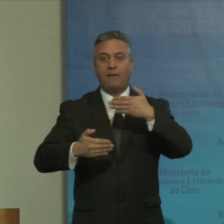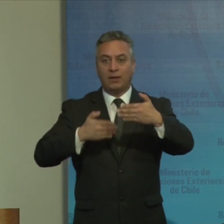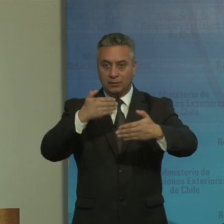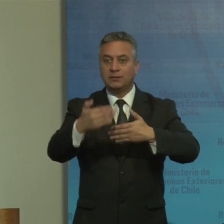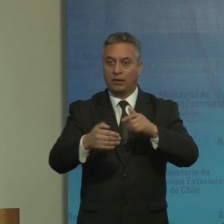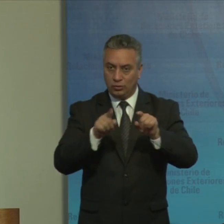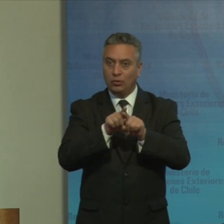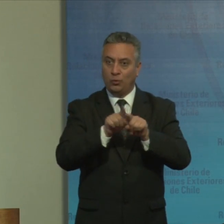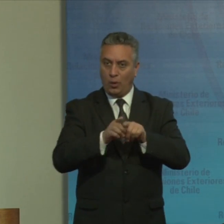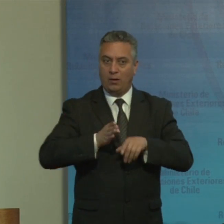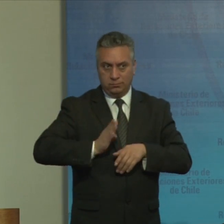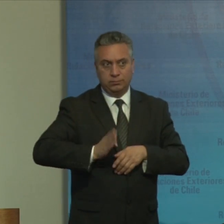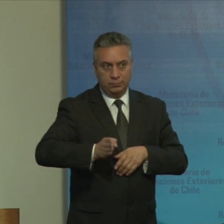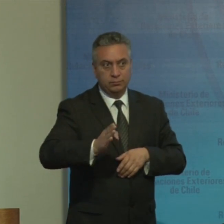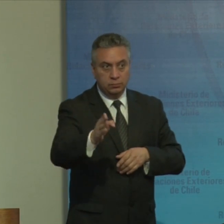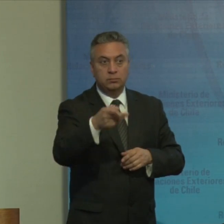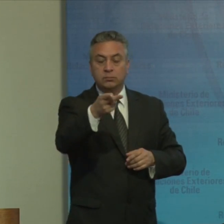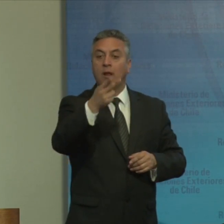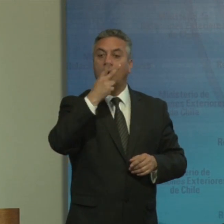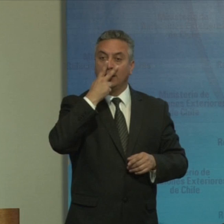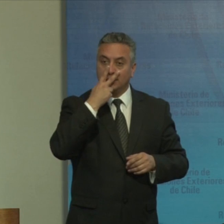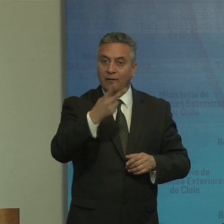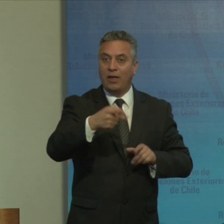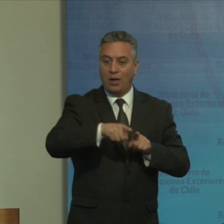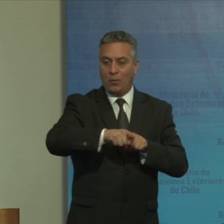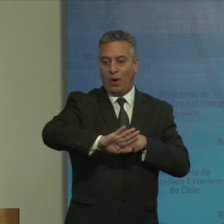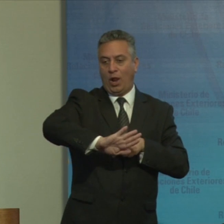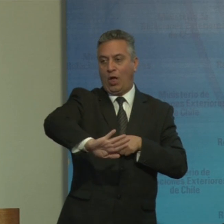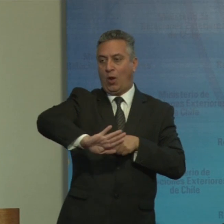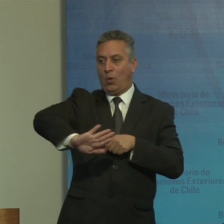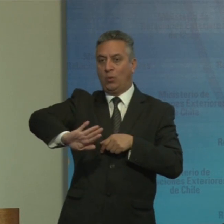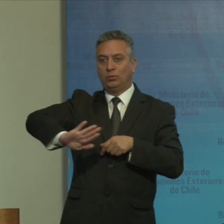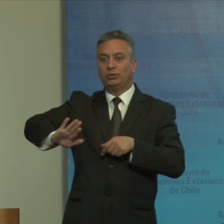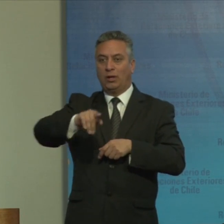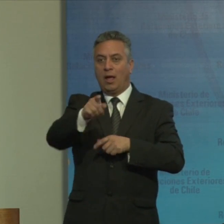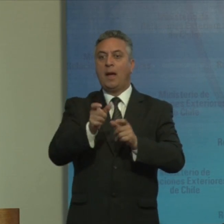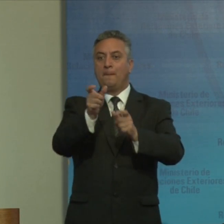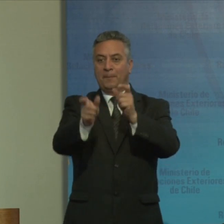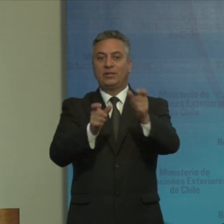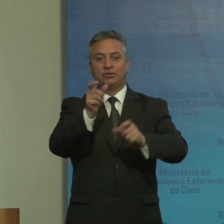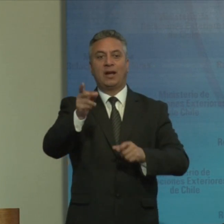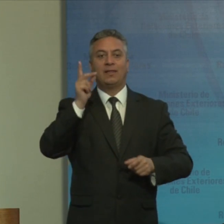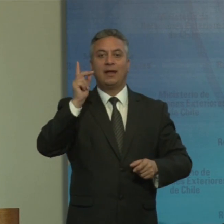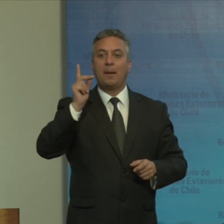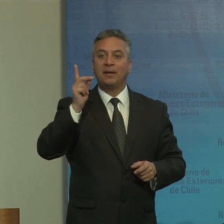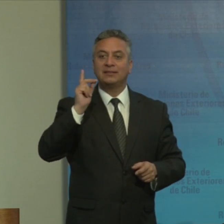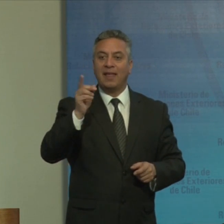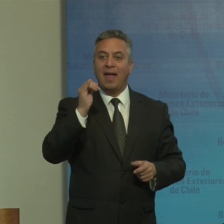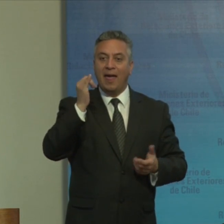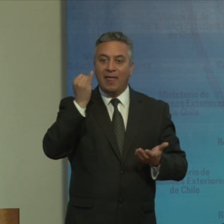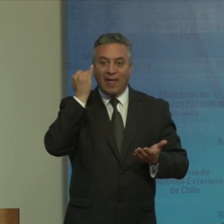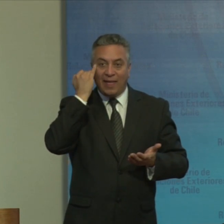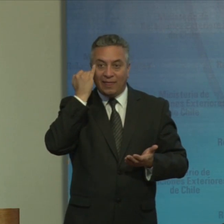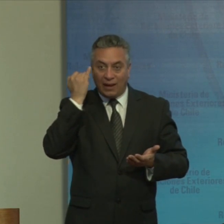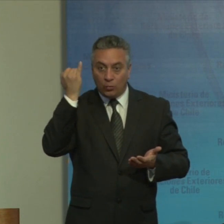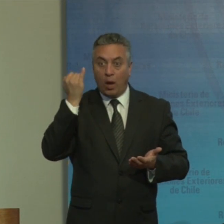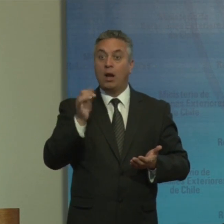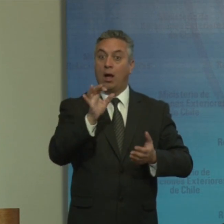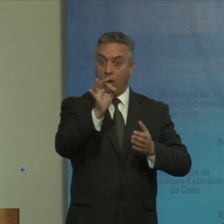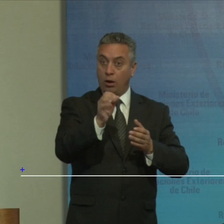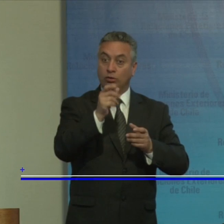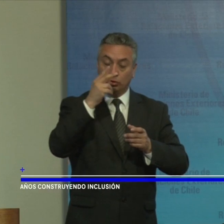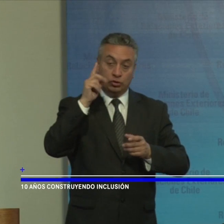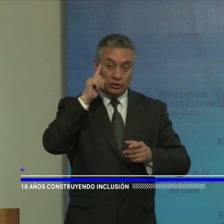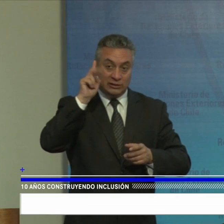continua se ve la exclusión sobre todo de personas con discapacidad intelectual y psicosocial de personas sordas